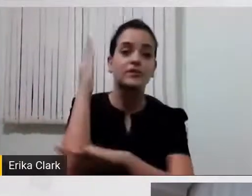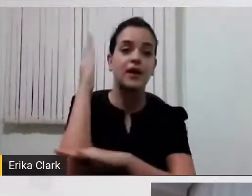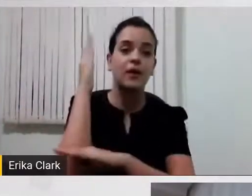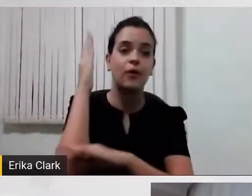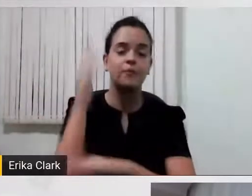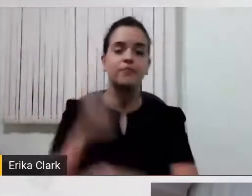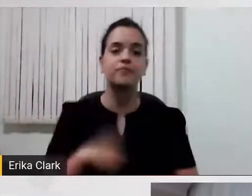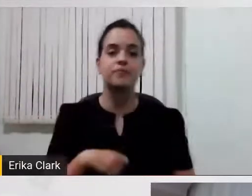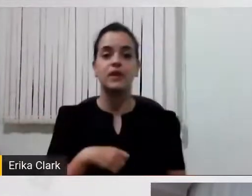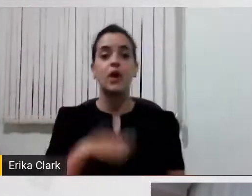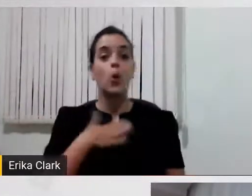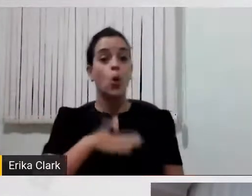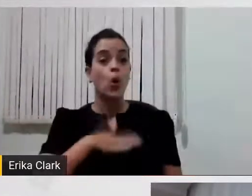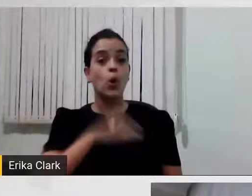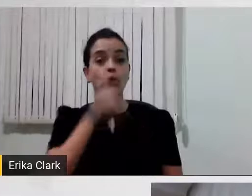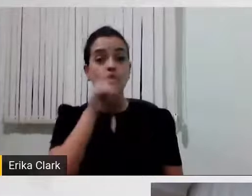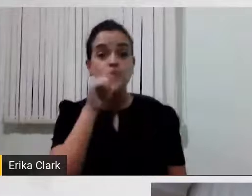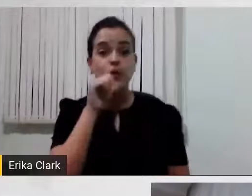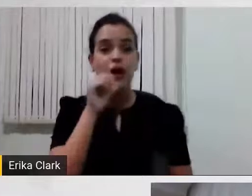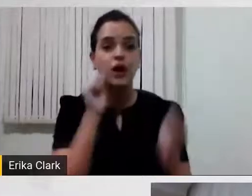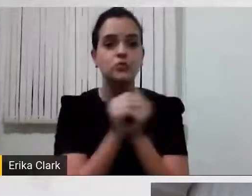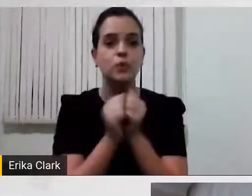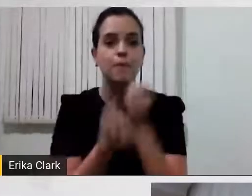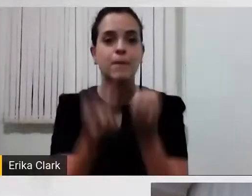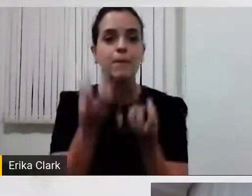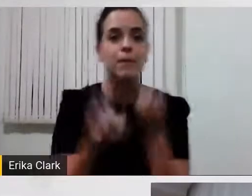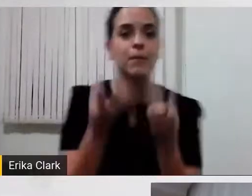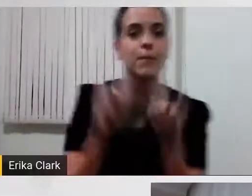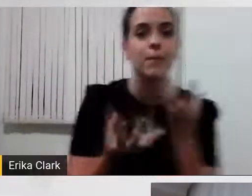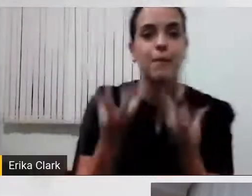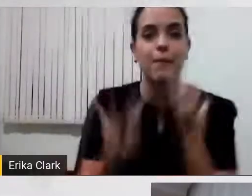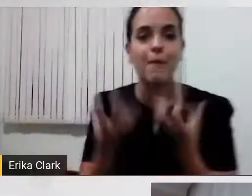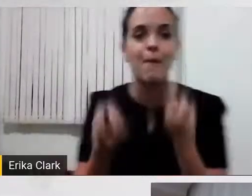frigobar e ela sabe distinguir a água com gás e a água sem gás.